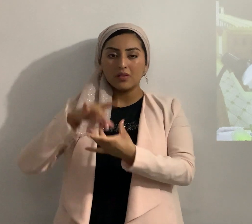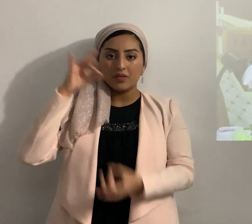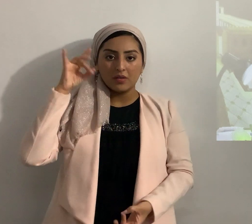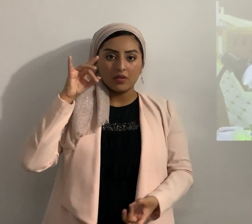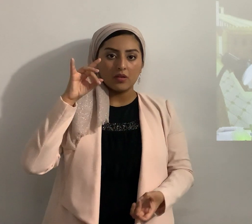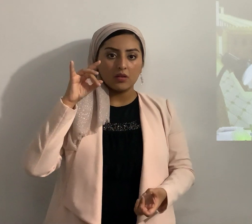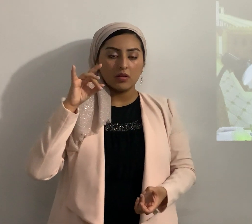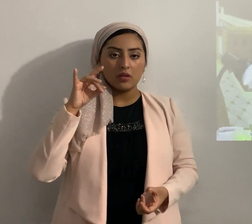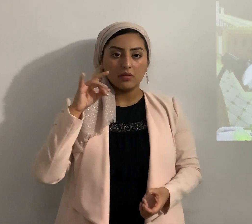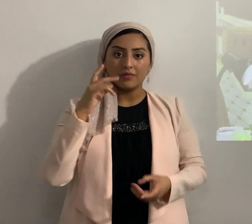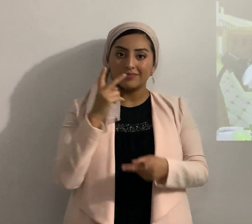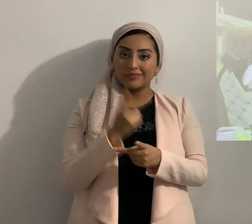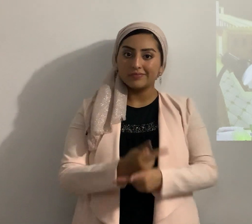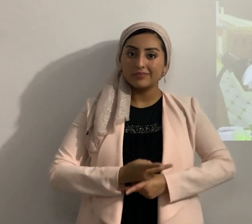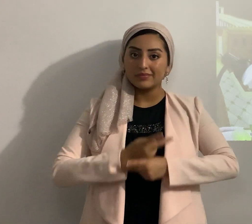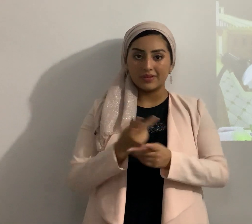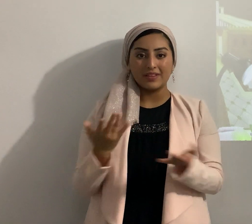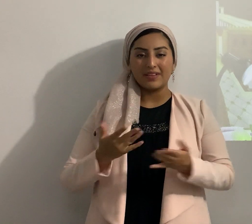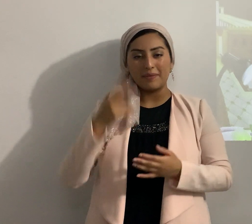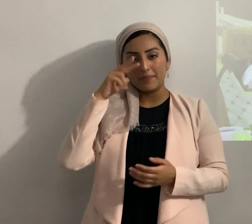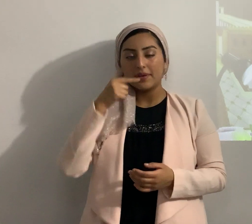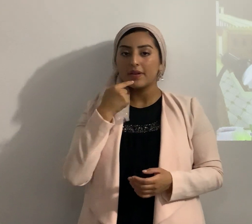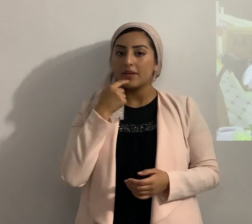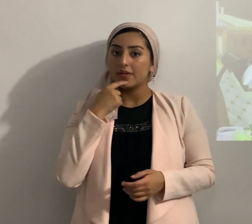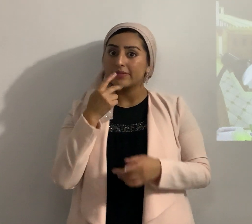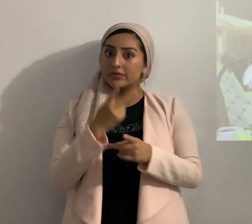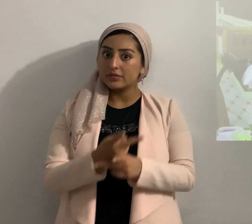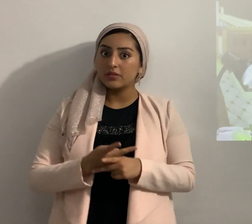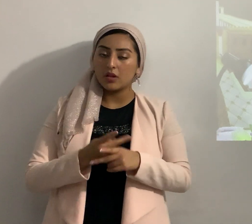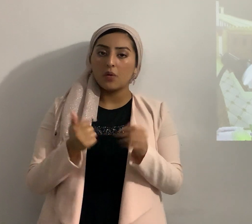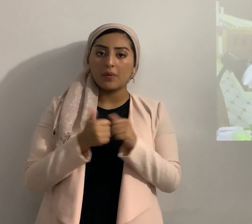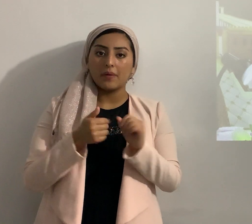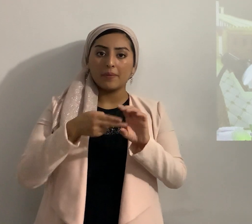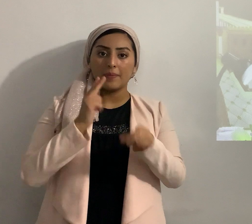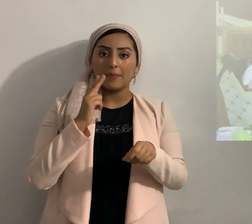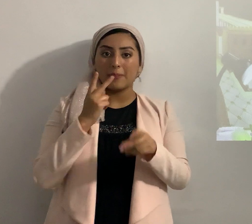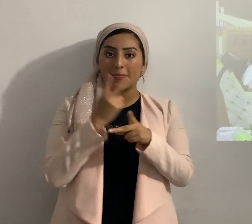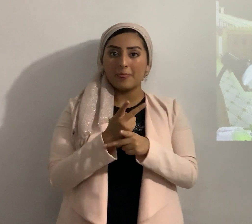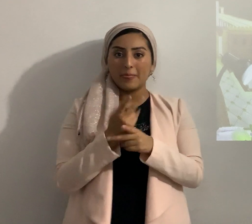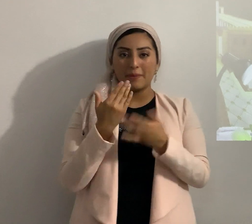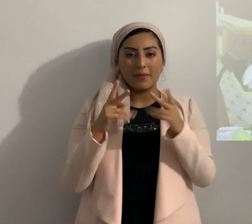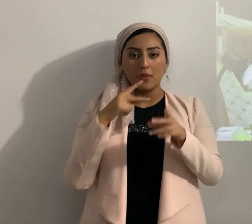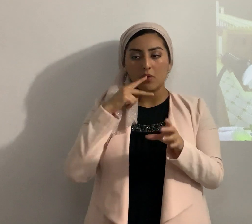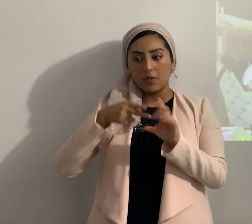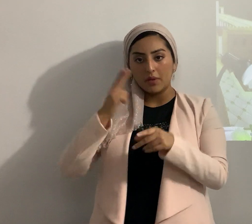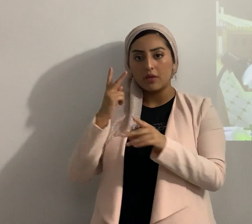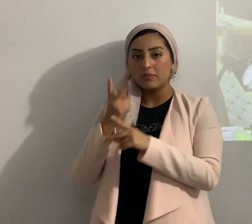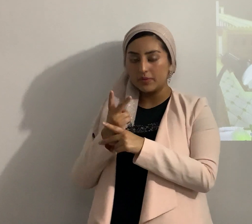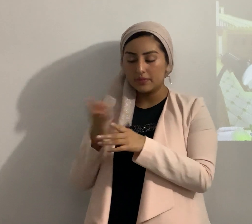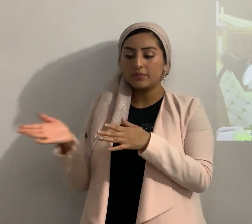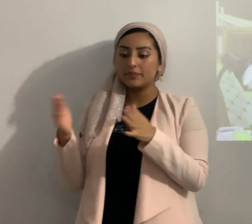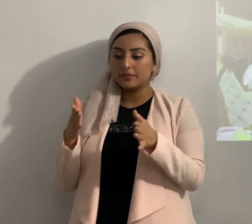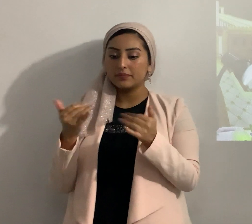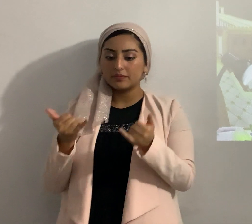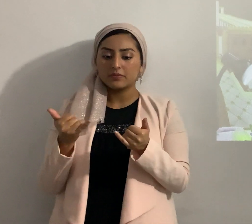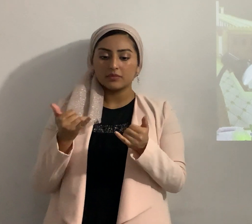aguas aquí en México se dice así cuidado con la apostasía o los apóstatas bueno ahora vamos a ver